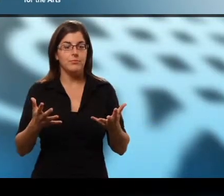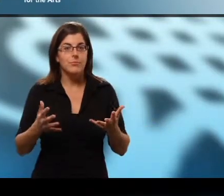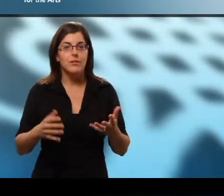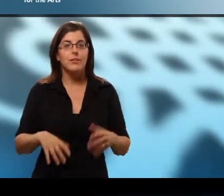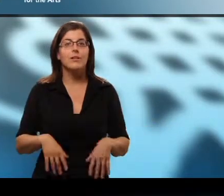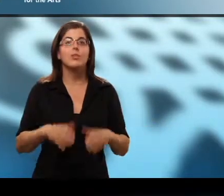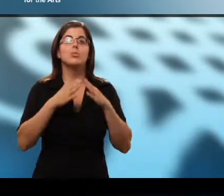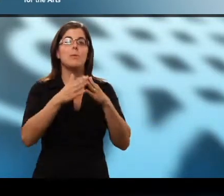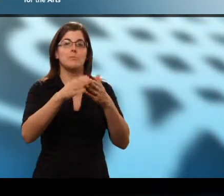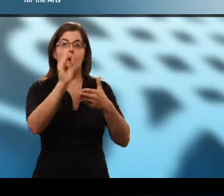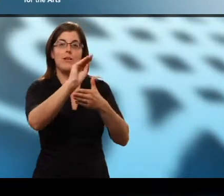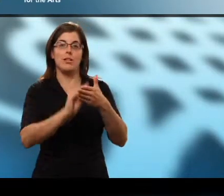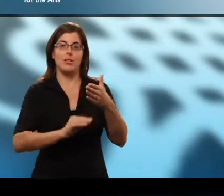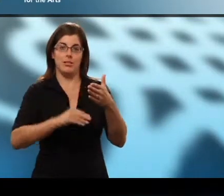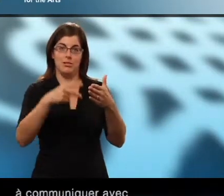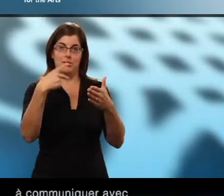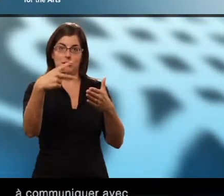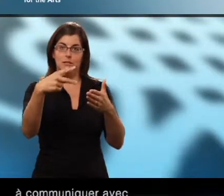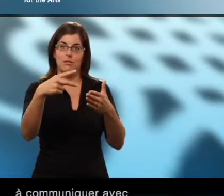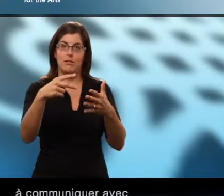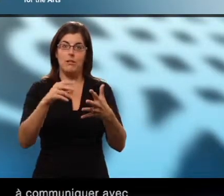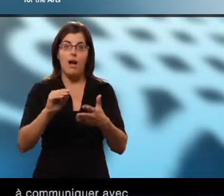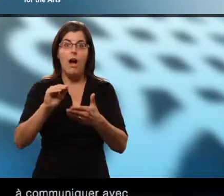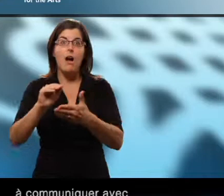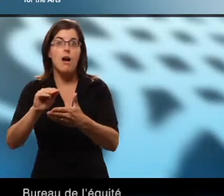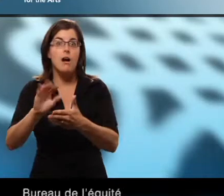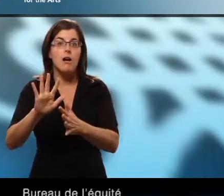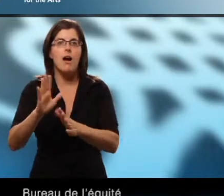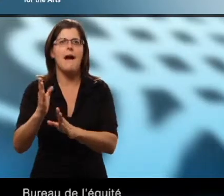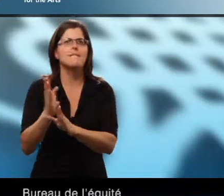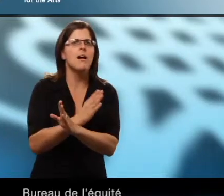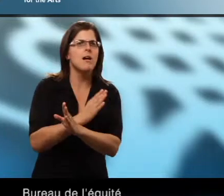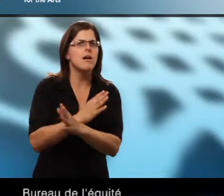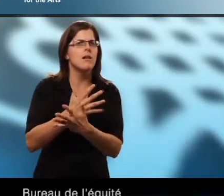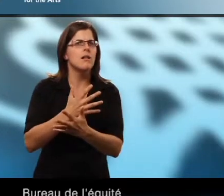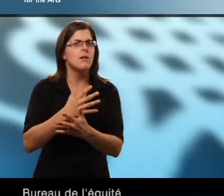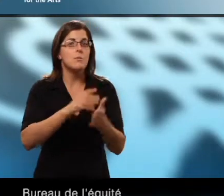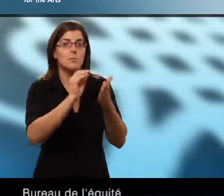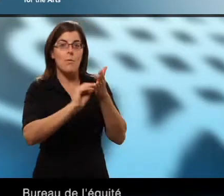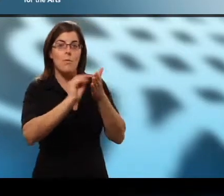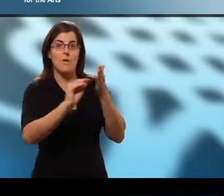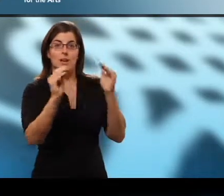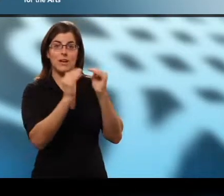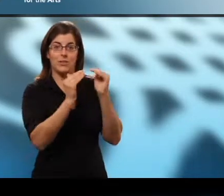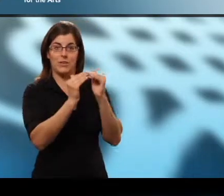Cependant, nous vous invitons à communiquer avec un agent du Bureau de l'équité avant de remplir votre demande